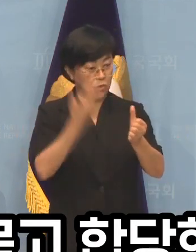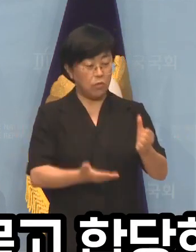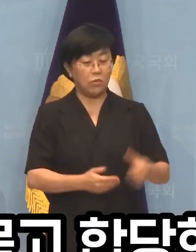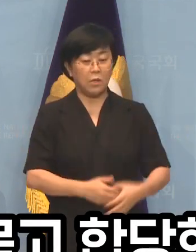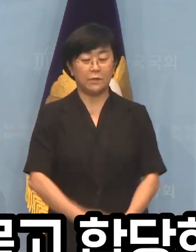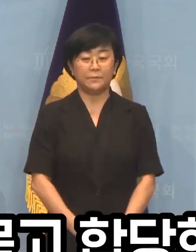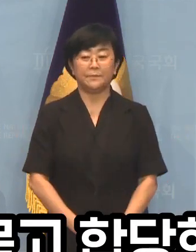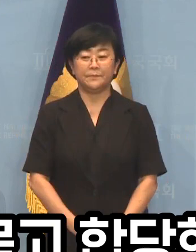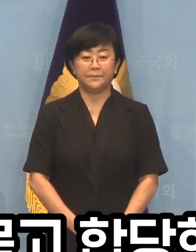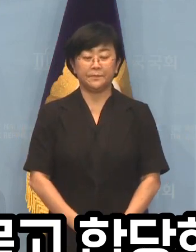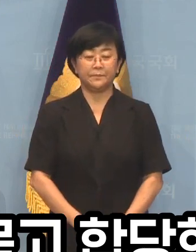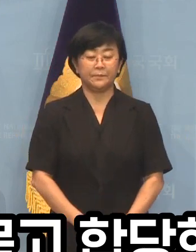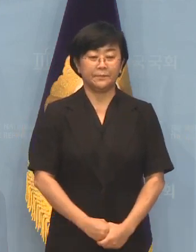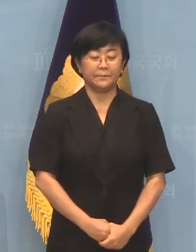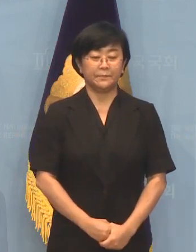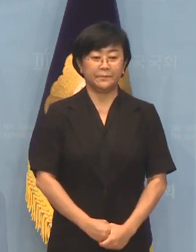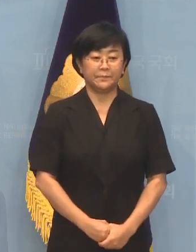하겠습니다.